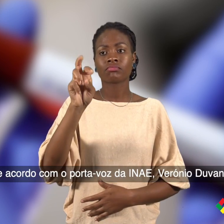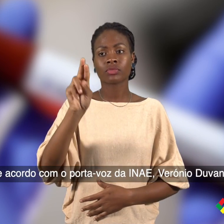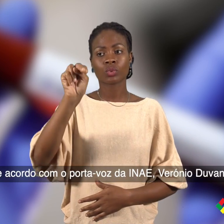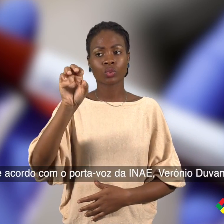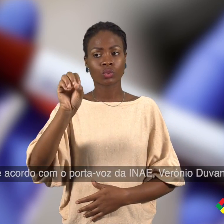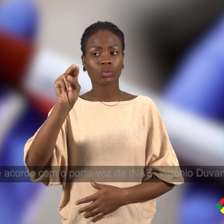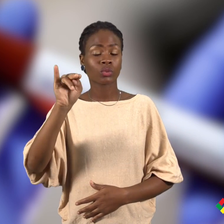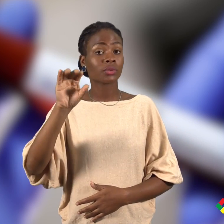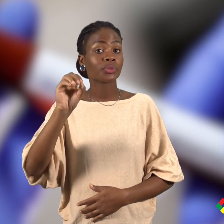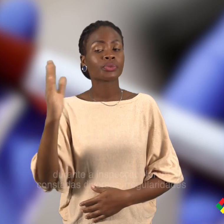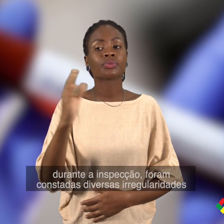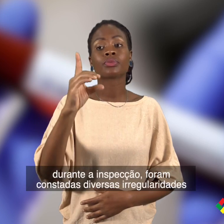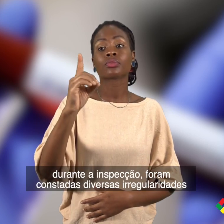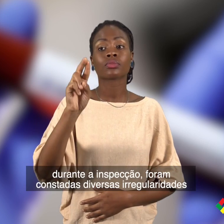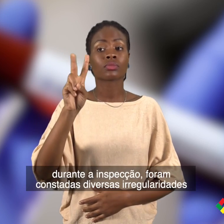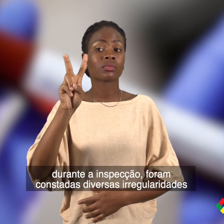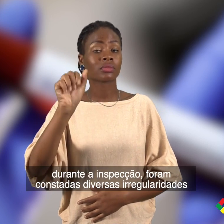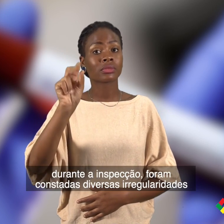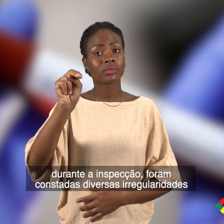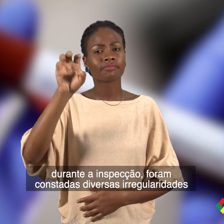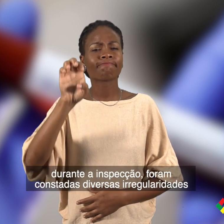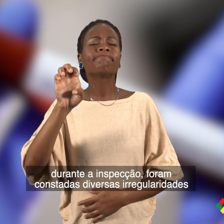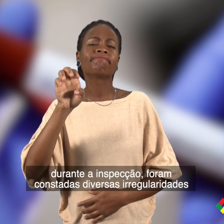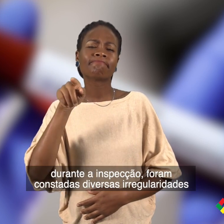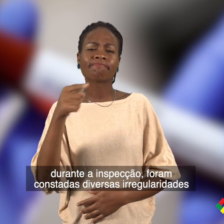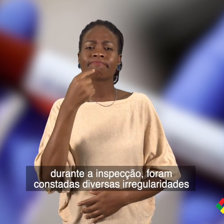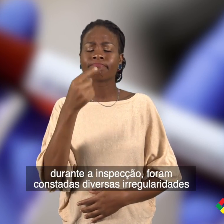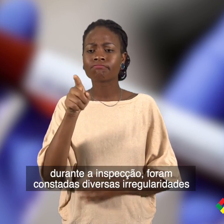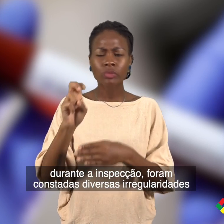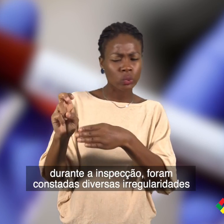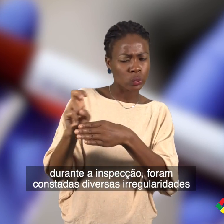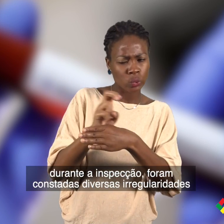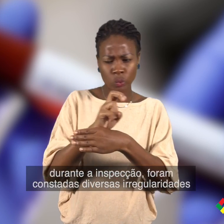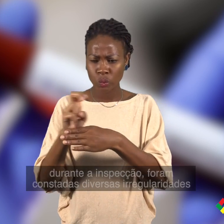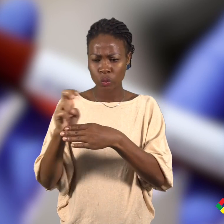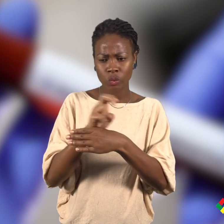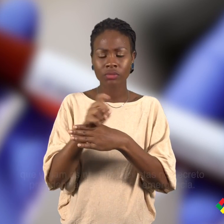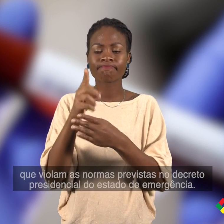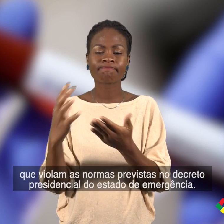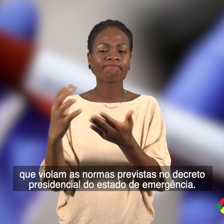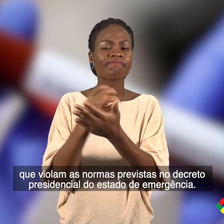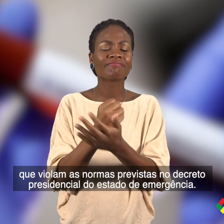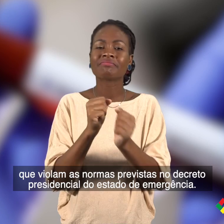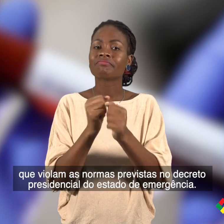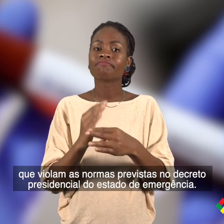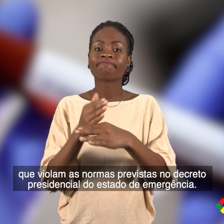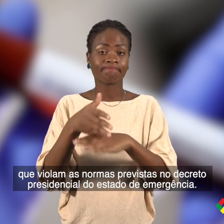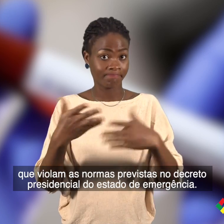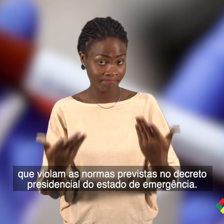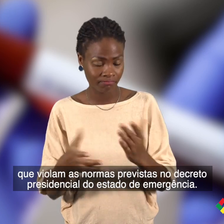Duvani, durante a inspeção foram constatadas diversas irregularidades que violam as normas previstas do Decreto